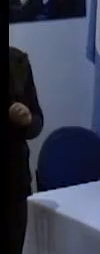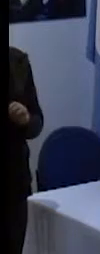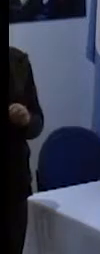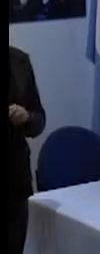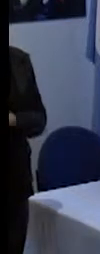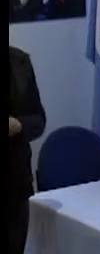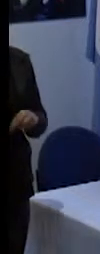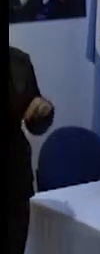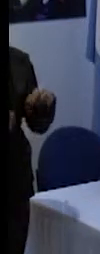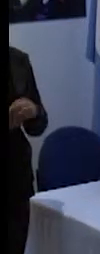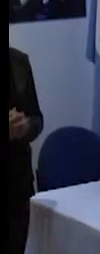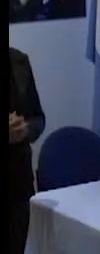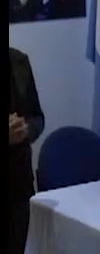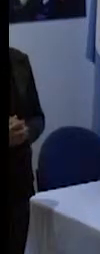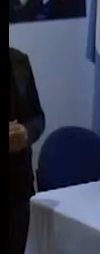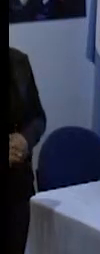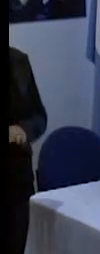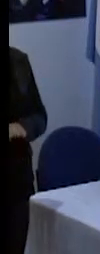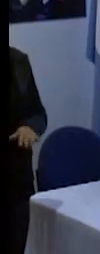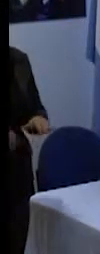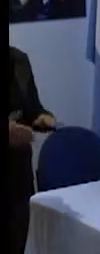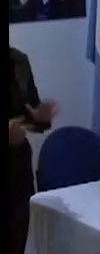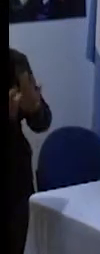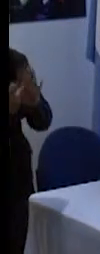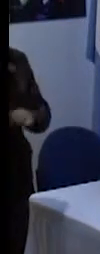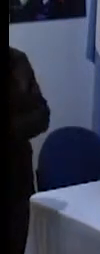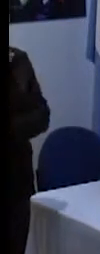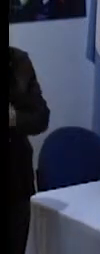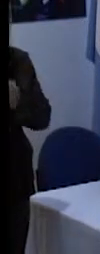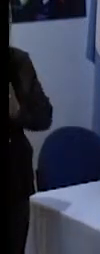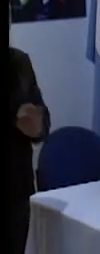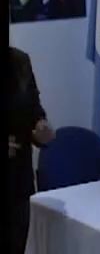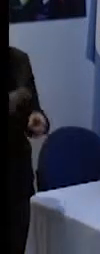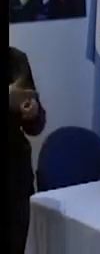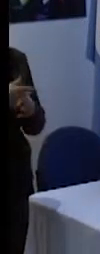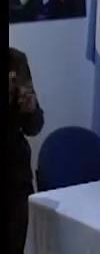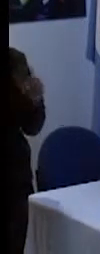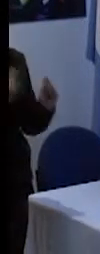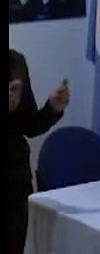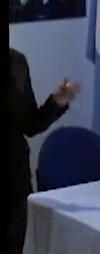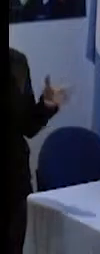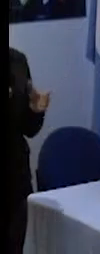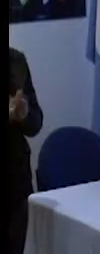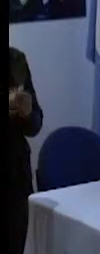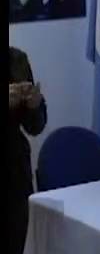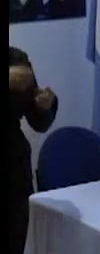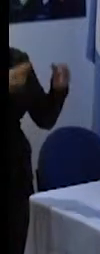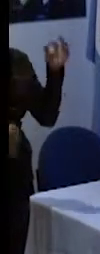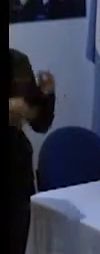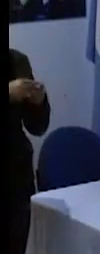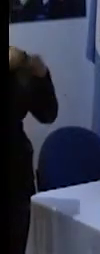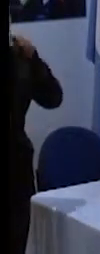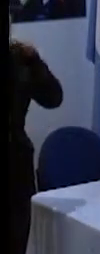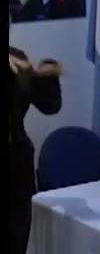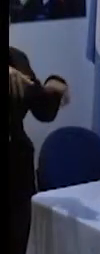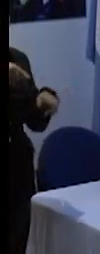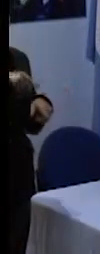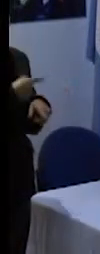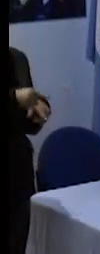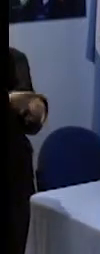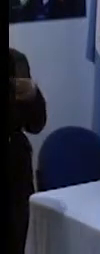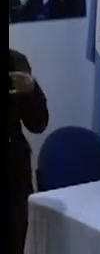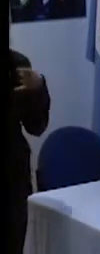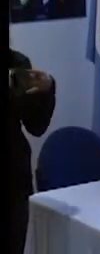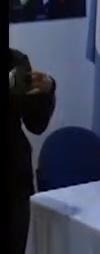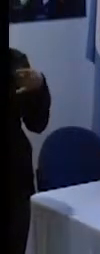presentación que preparamos se llama la inclusión, la justicia y lo público y refiere a las